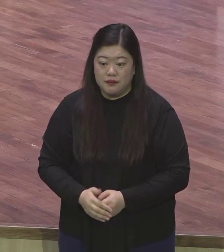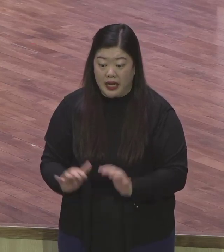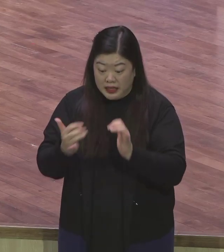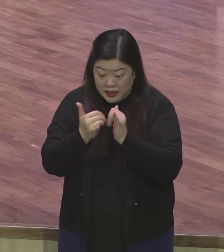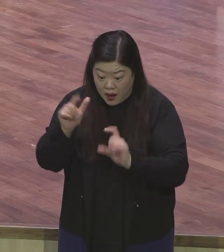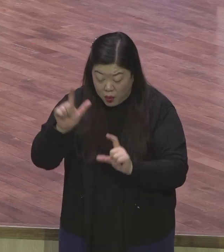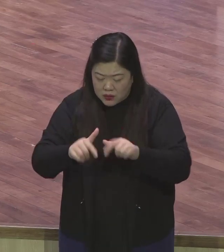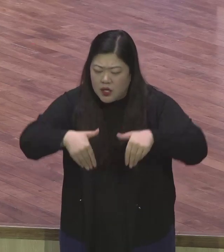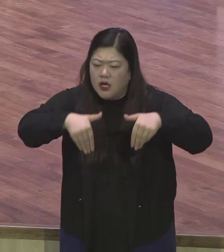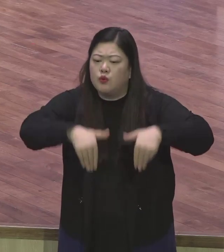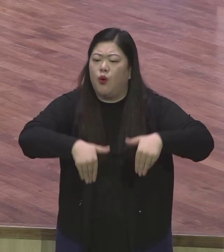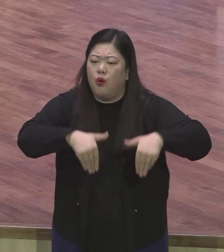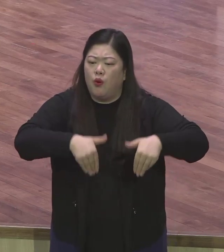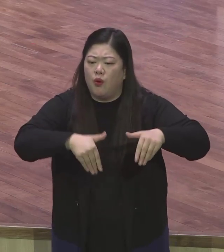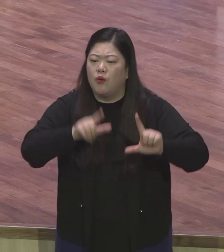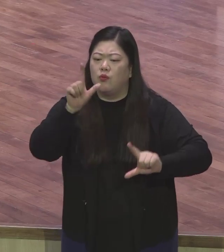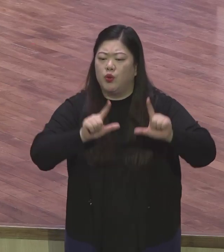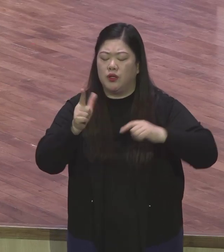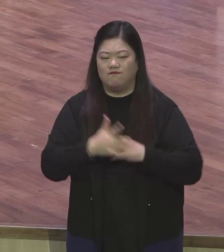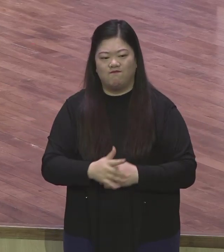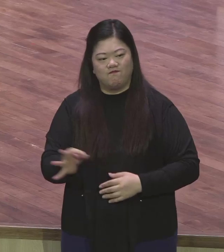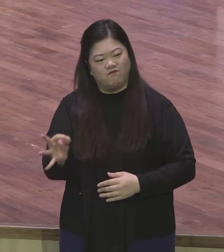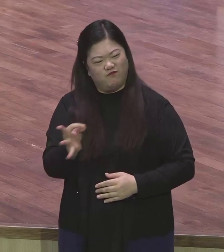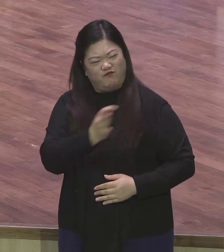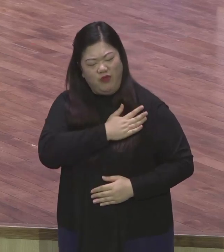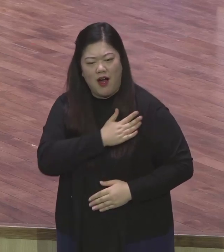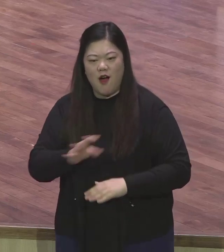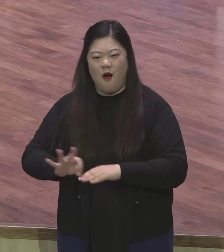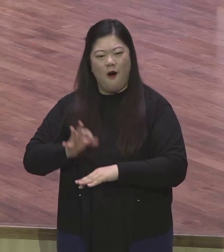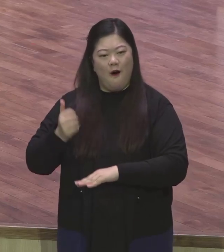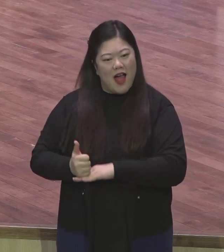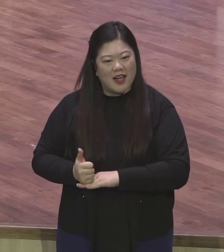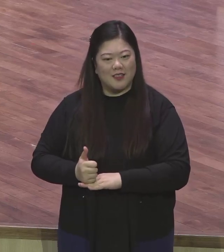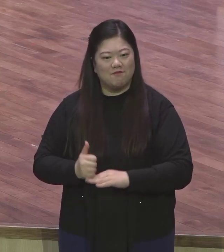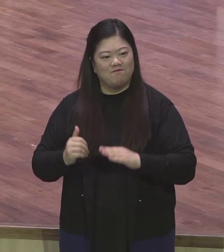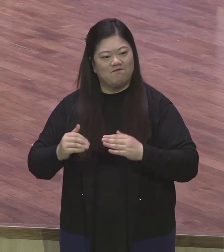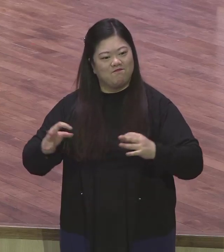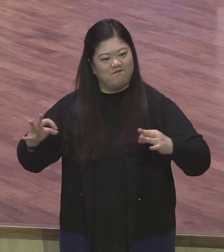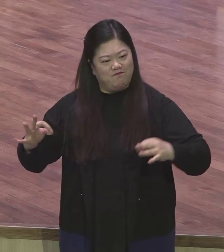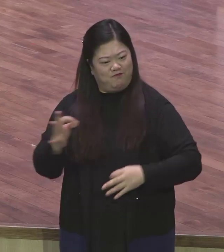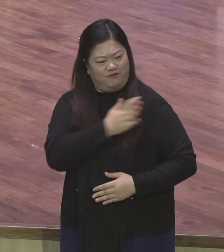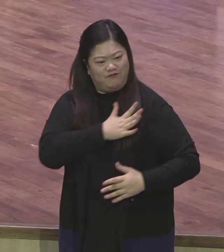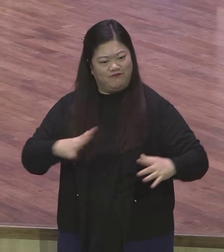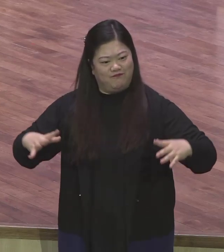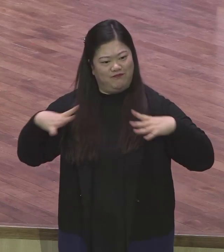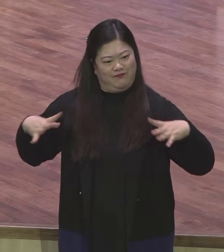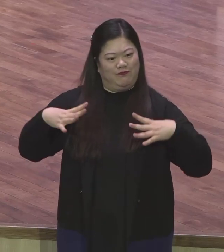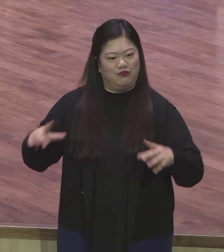모습으로 오셨어요 그것도 여러분처럼 방에서 태어난 것이 아니라 말집에서 말구유에서